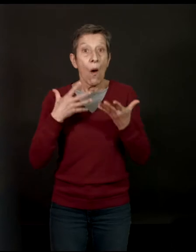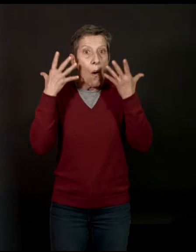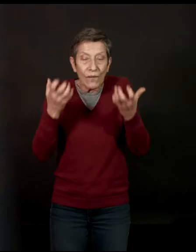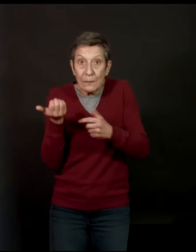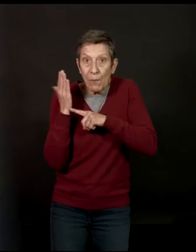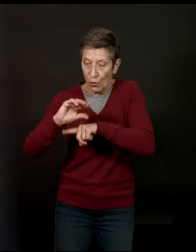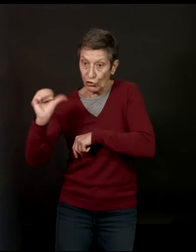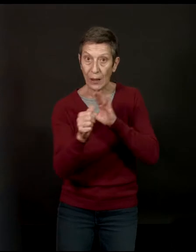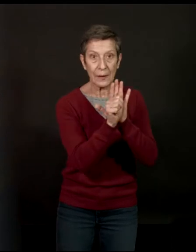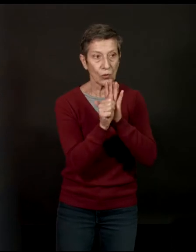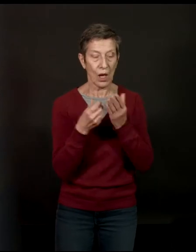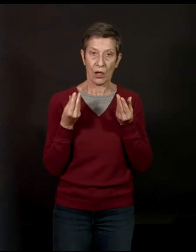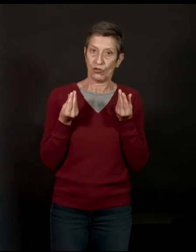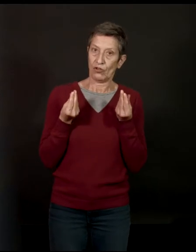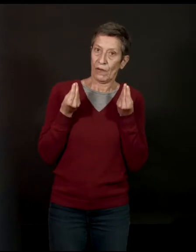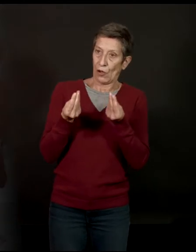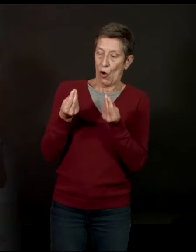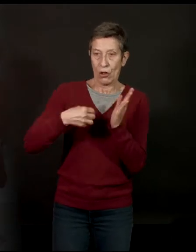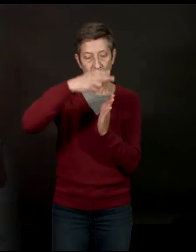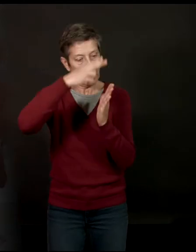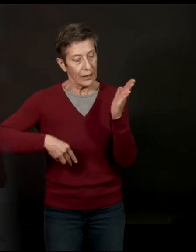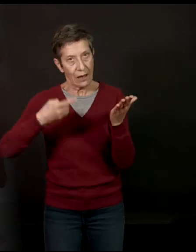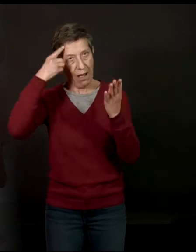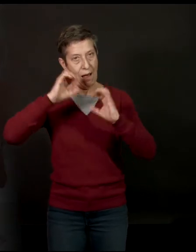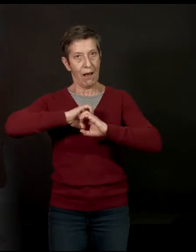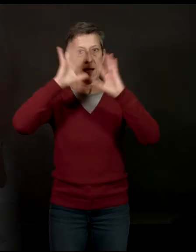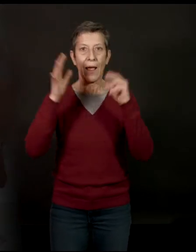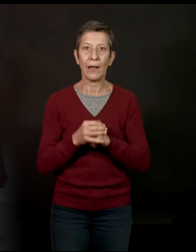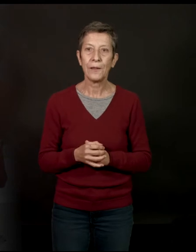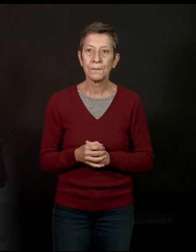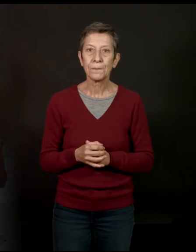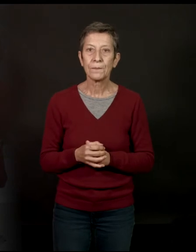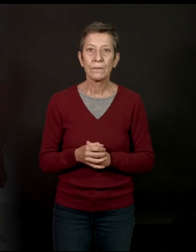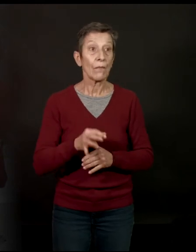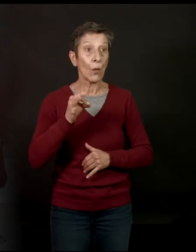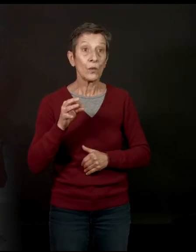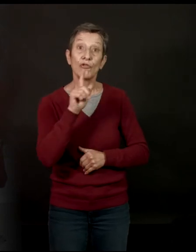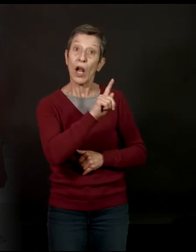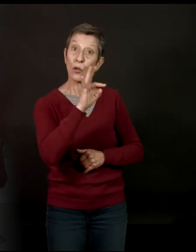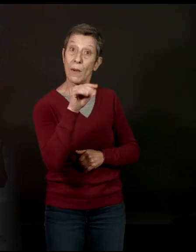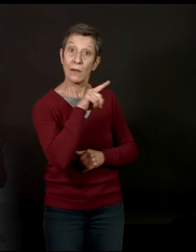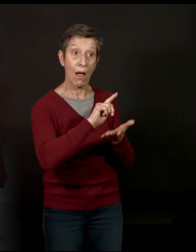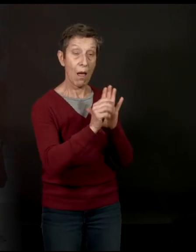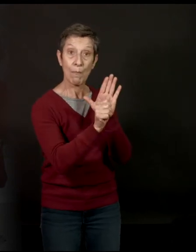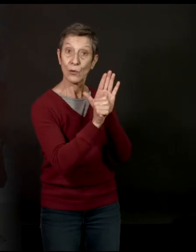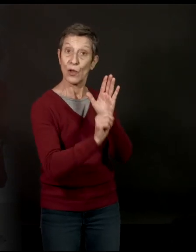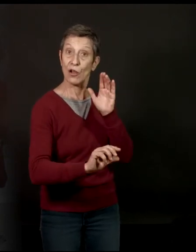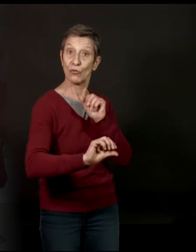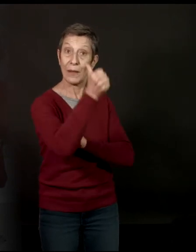tournis au lecteur, en fait. Oui,'est vrai qu'a priori, on pourrait se dire que Gérald Thomasin va être vraiment un personnage principal. Et finalement, vous avez